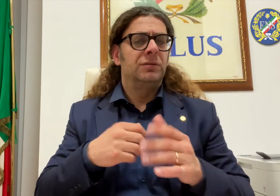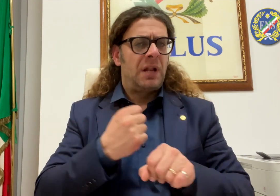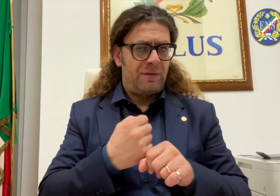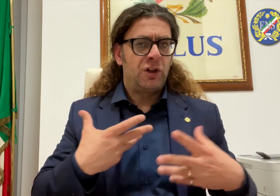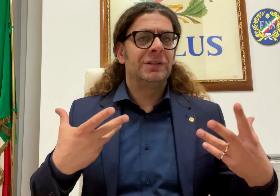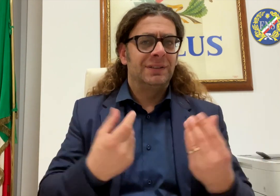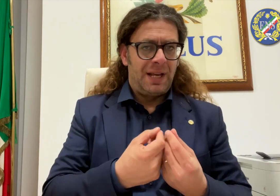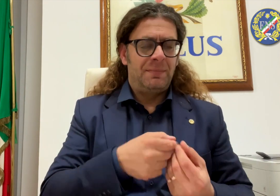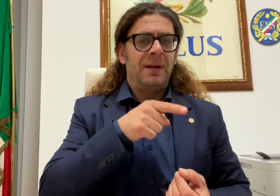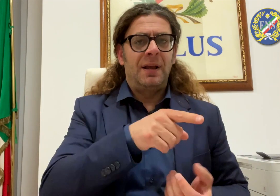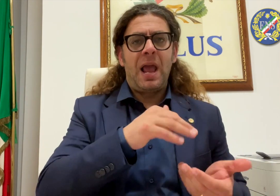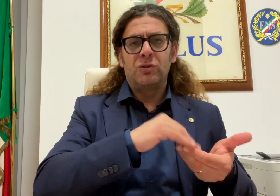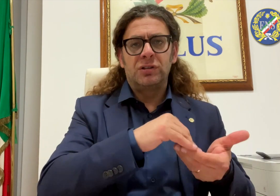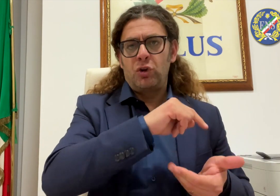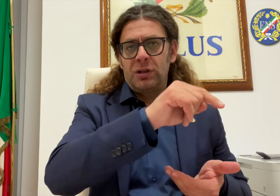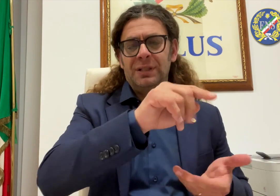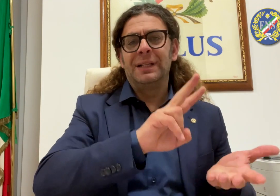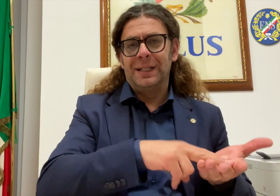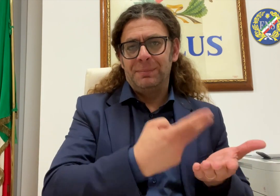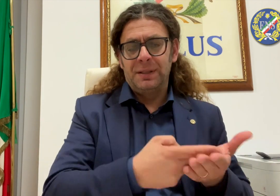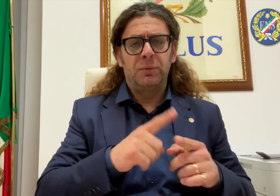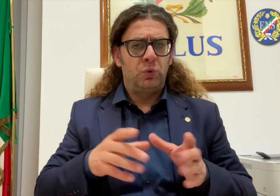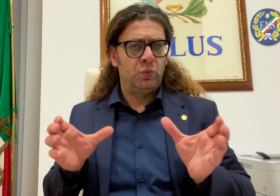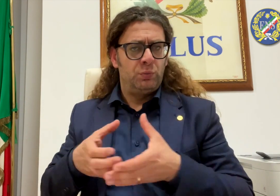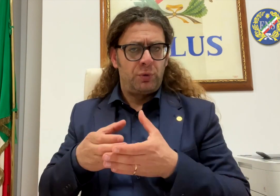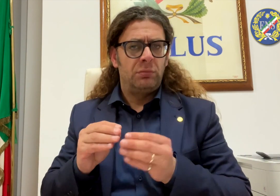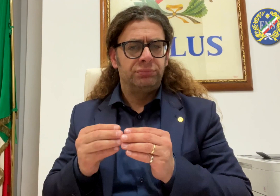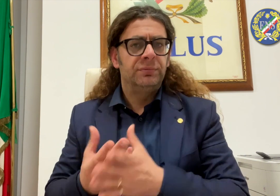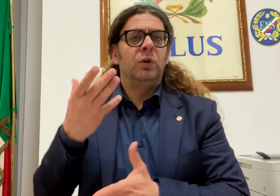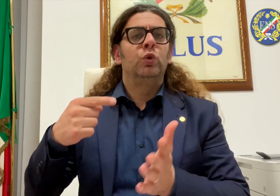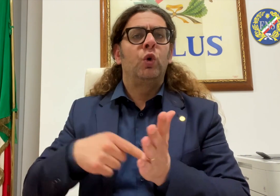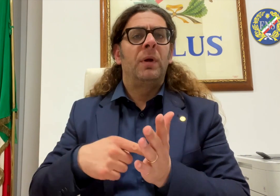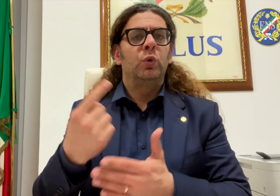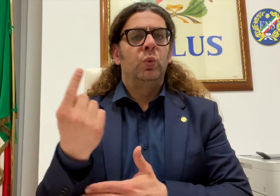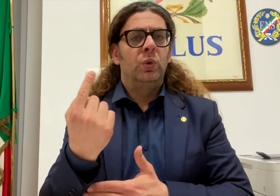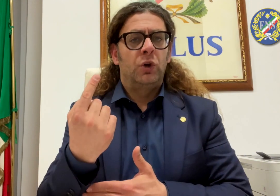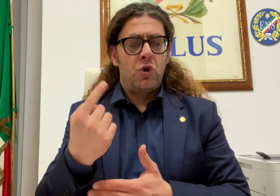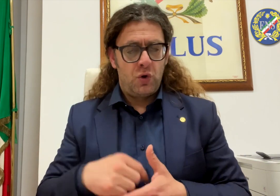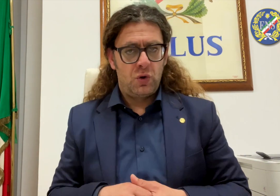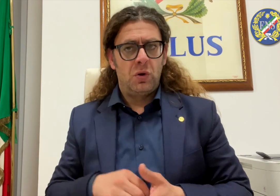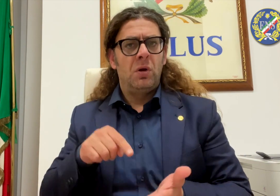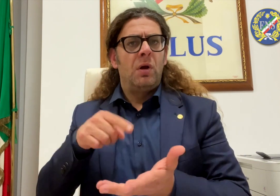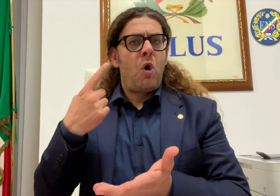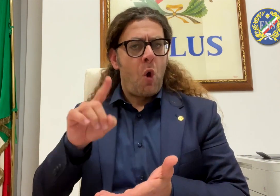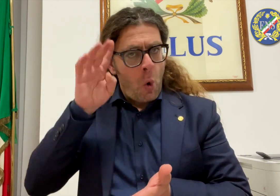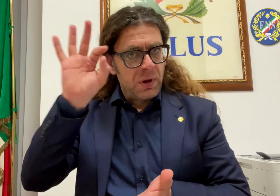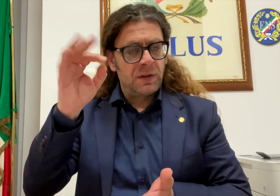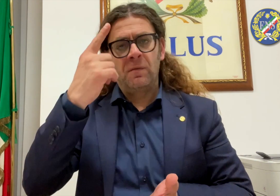Proroghe è stato approvato in via definitiva un emendamento presentato dall'ENS al Ministero della Disabilità. Il testo è il